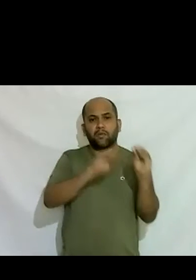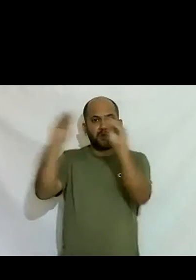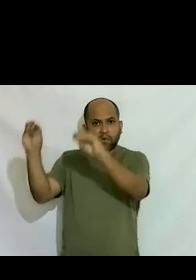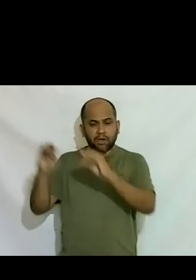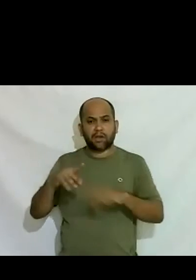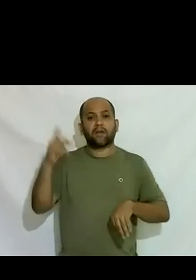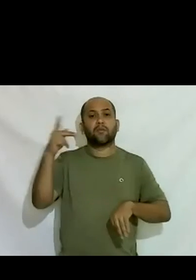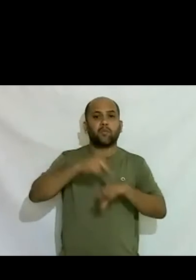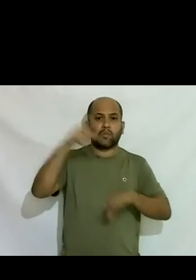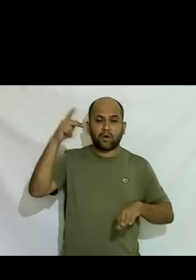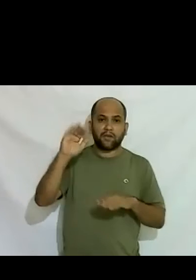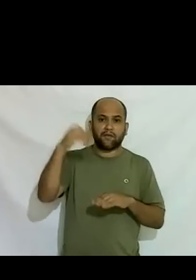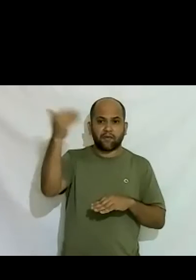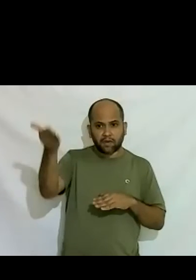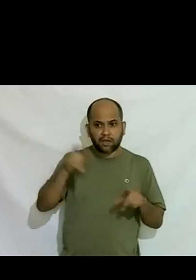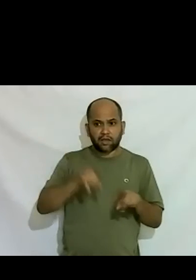pós-graduação no exterior